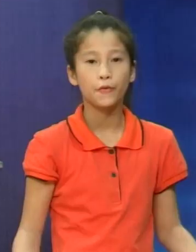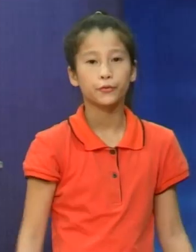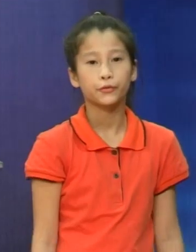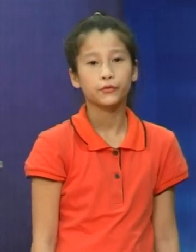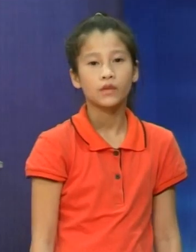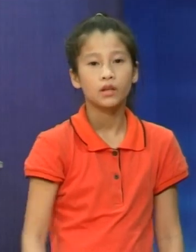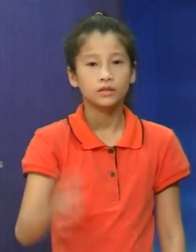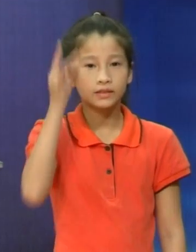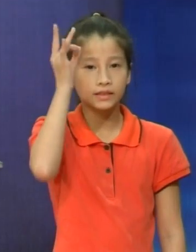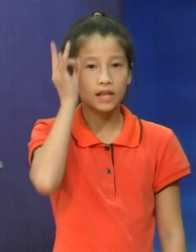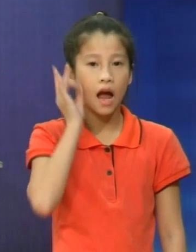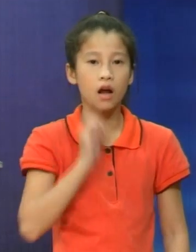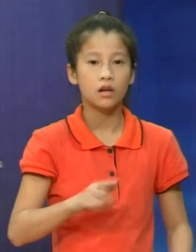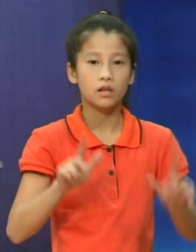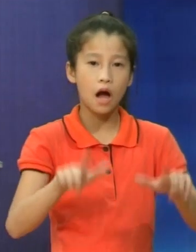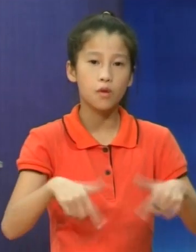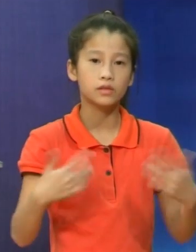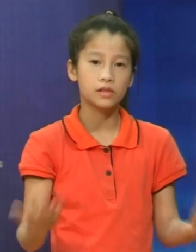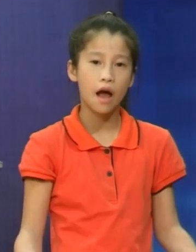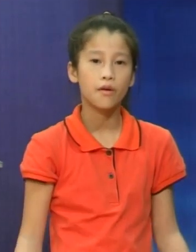Thế theo bạn thì bạn Hà trong tình huống vừa rồi là người như thế nào